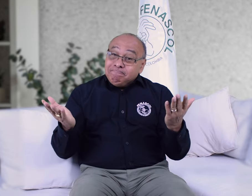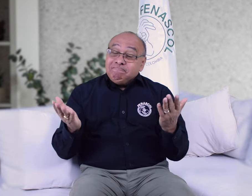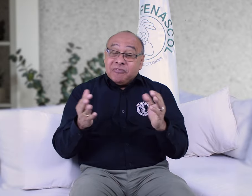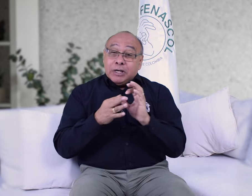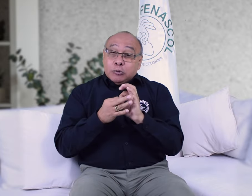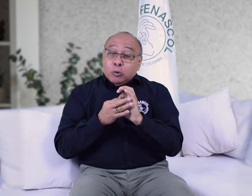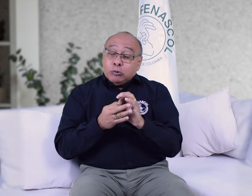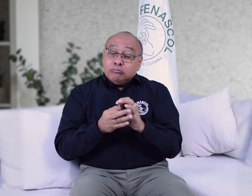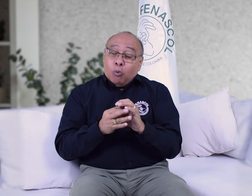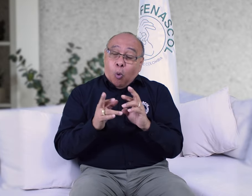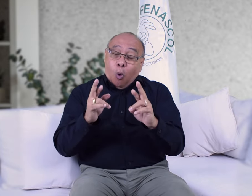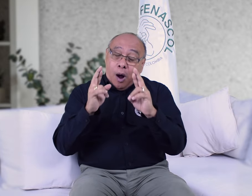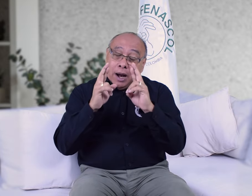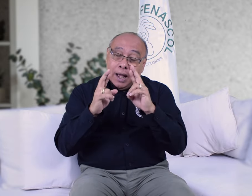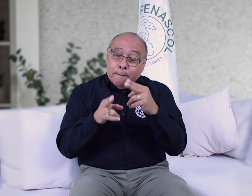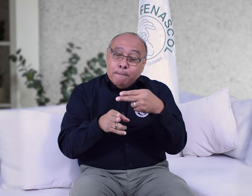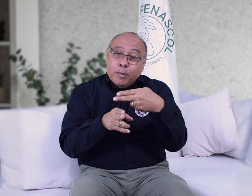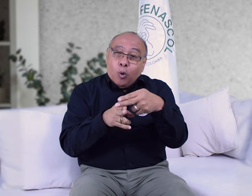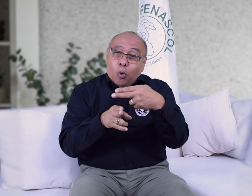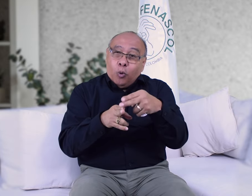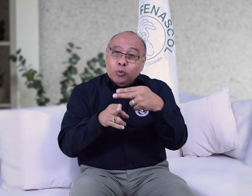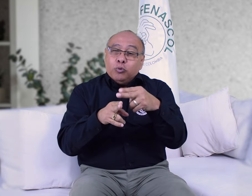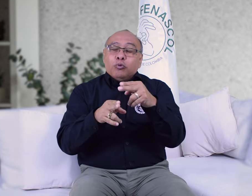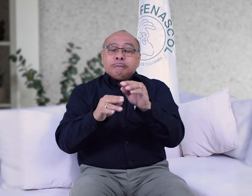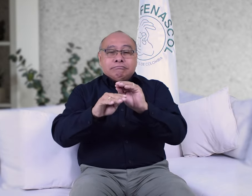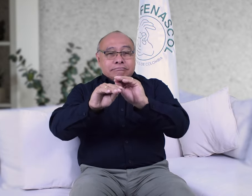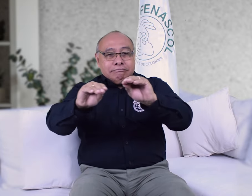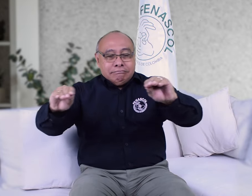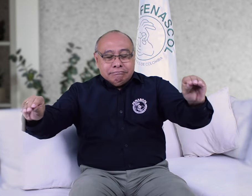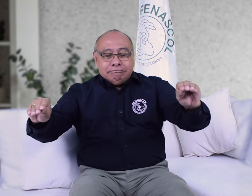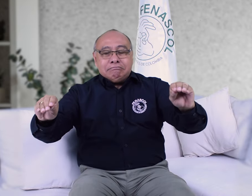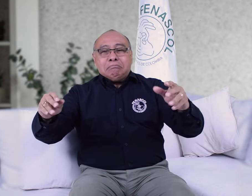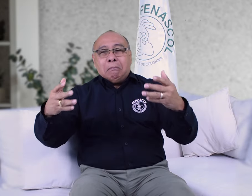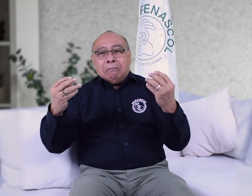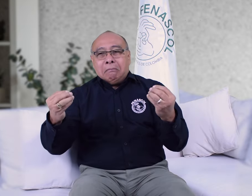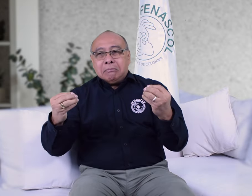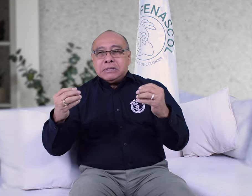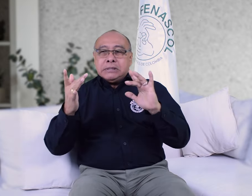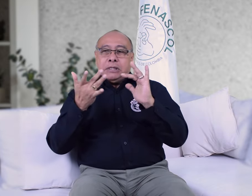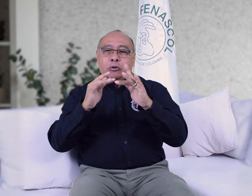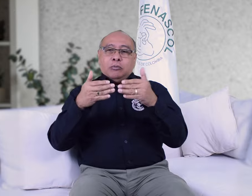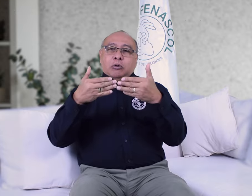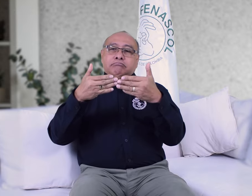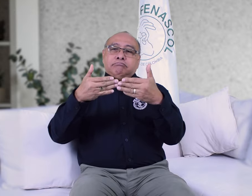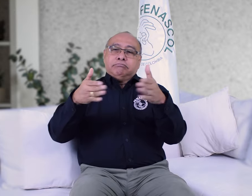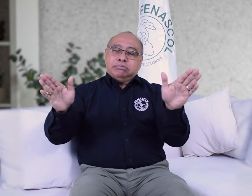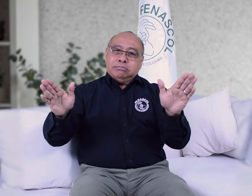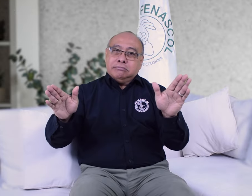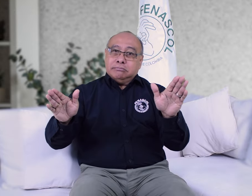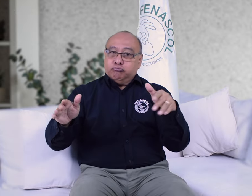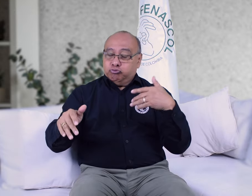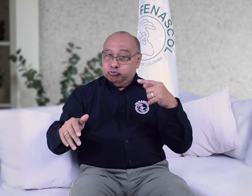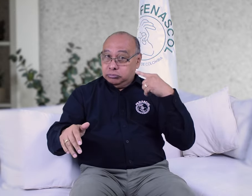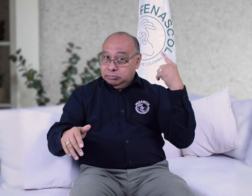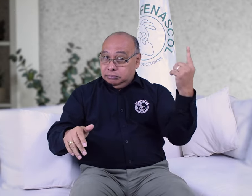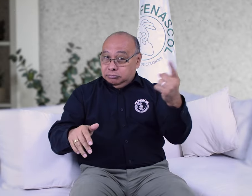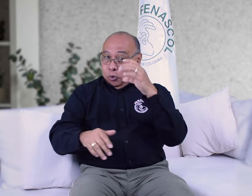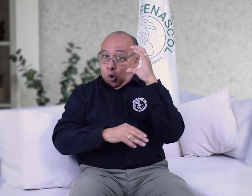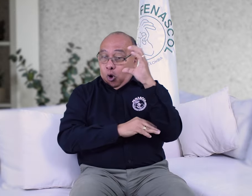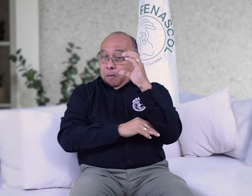FENASCOL espera muy pronto comunicar la reapertura del centro de relevo, mencionar que está a disposición para los cerca de 440